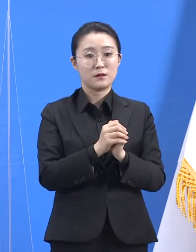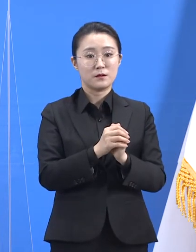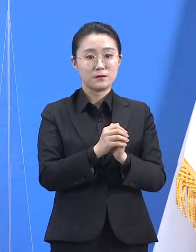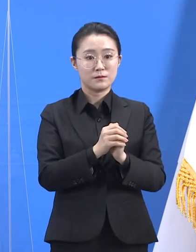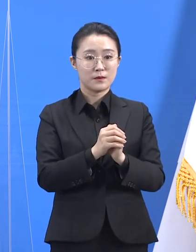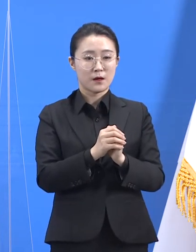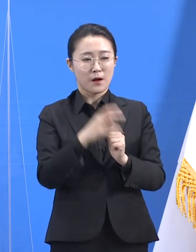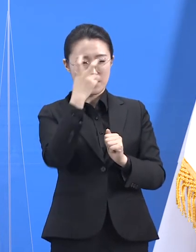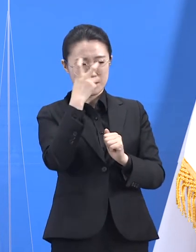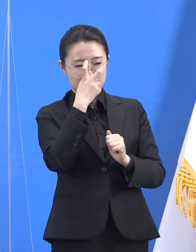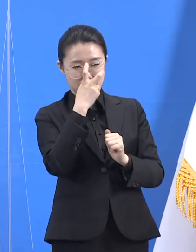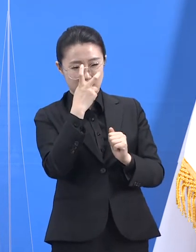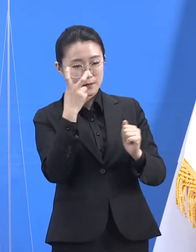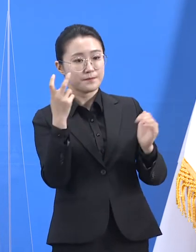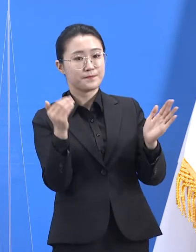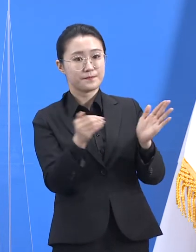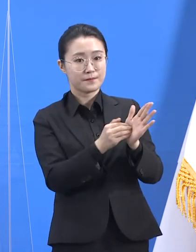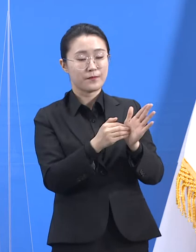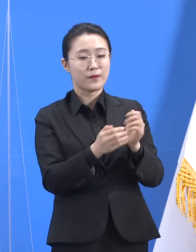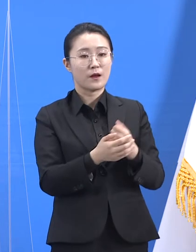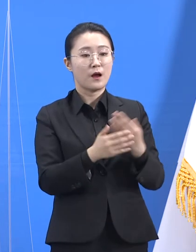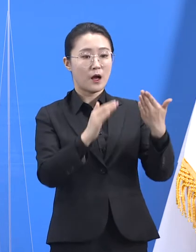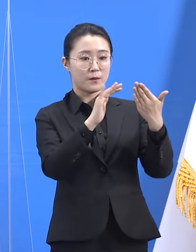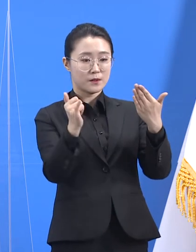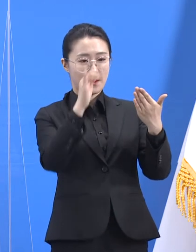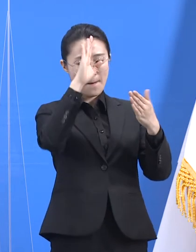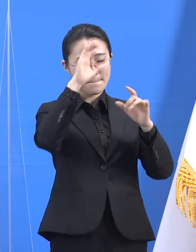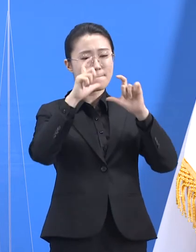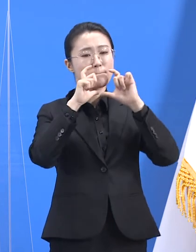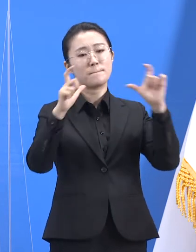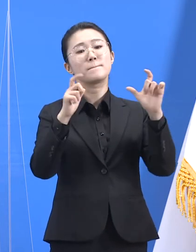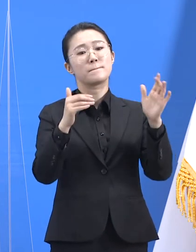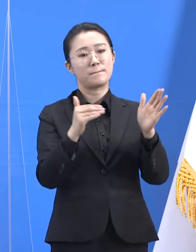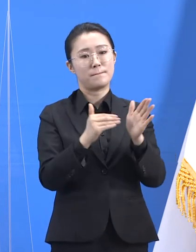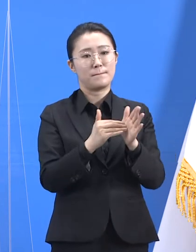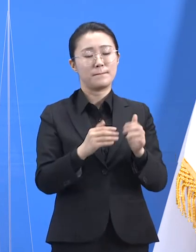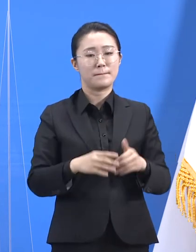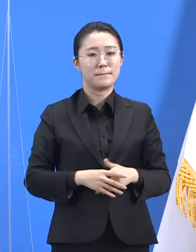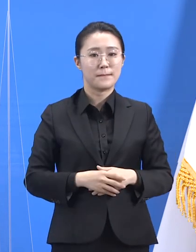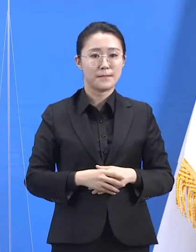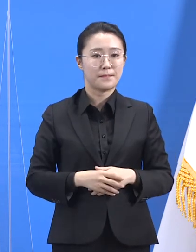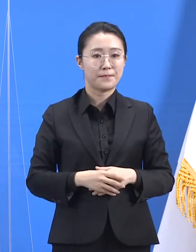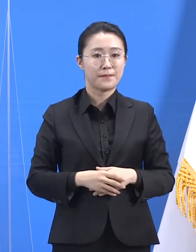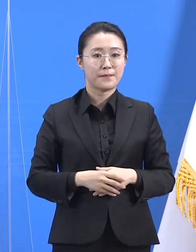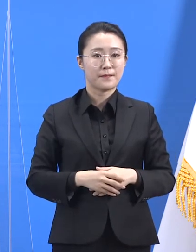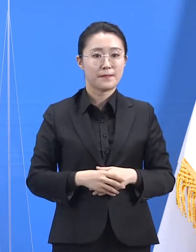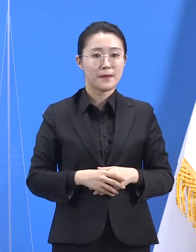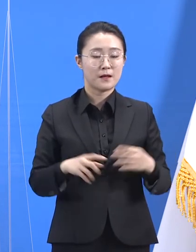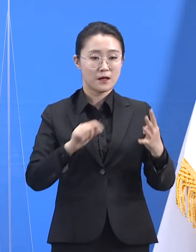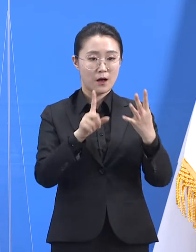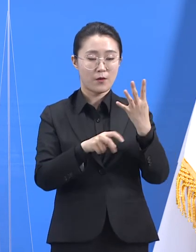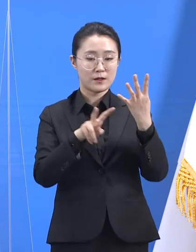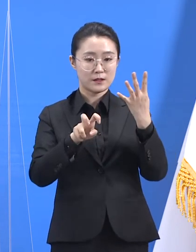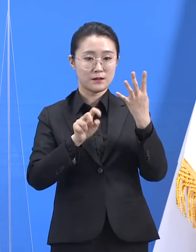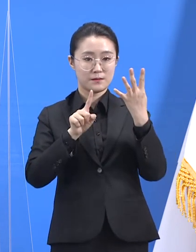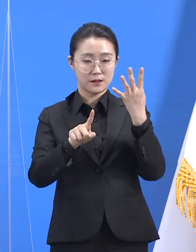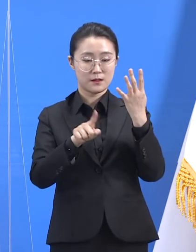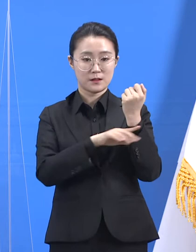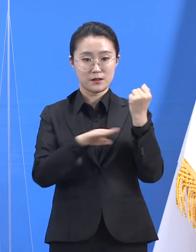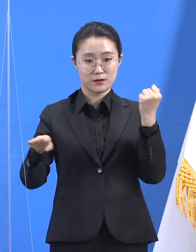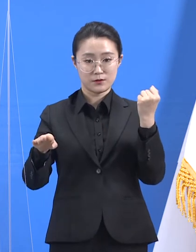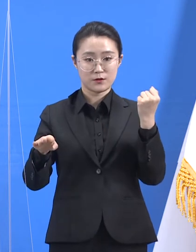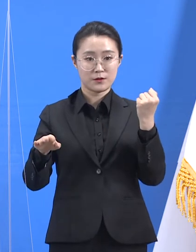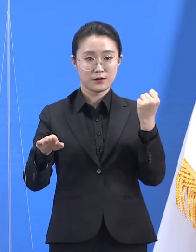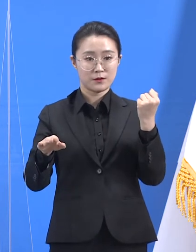진단검사를 실시했고 9명의 확진자가 추가되었습니다. 21일 0시 기준 총 확진자는